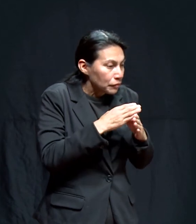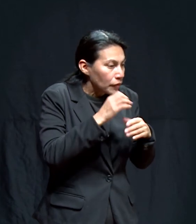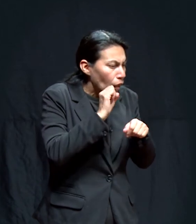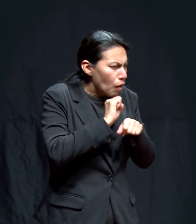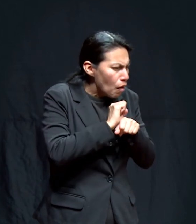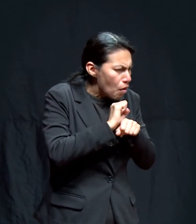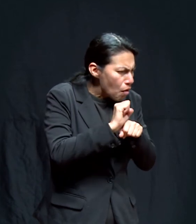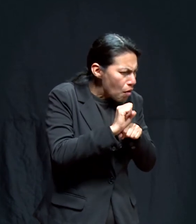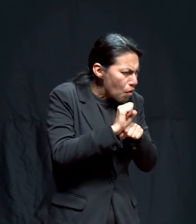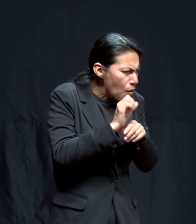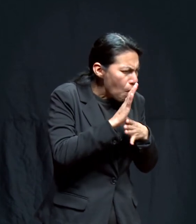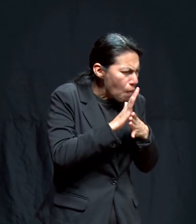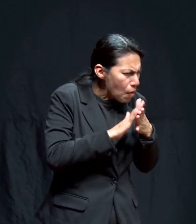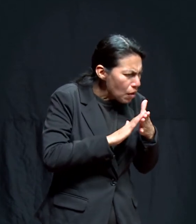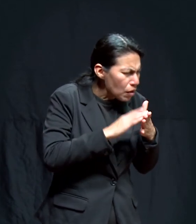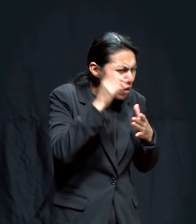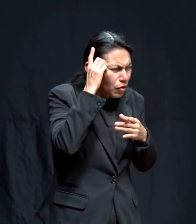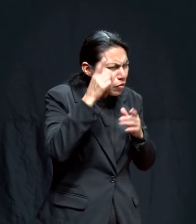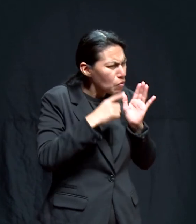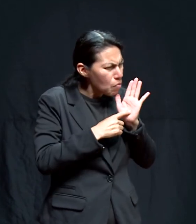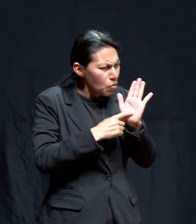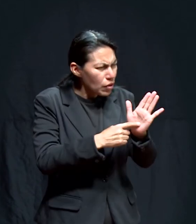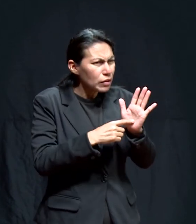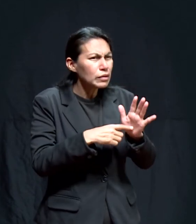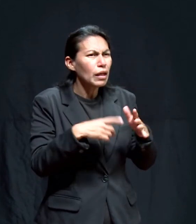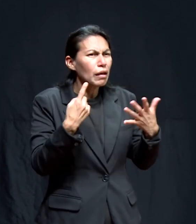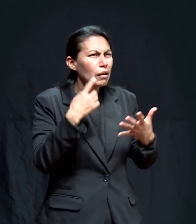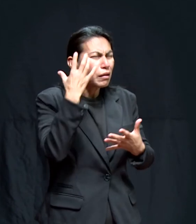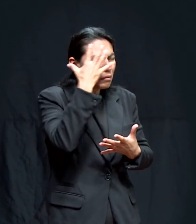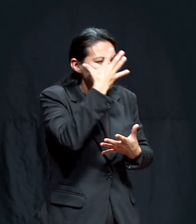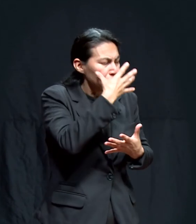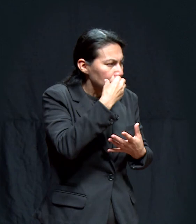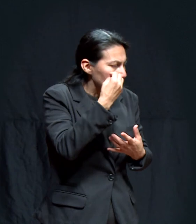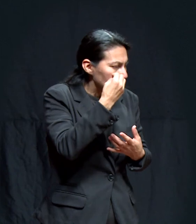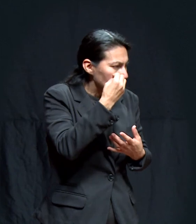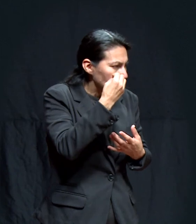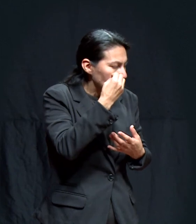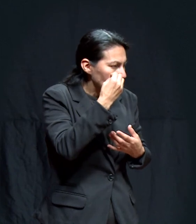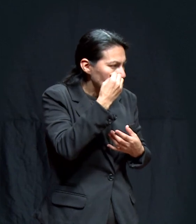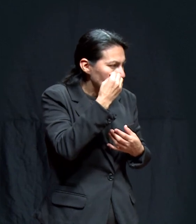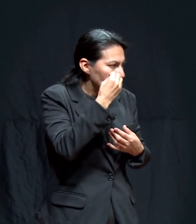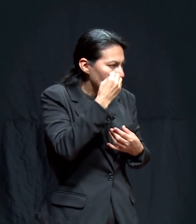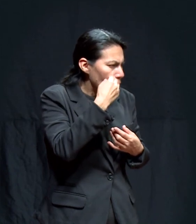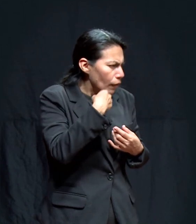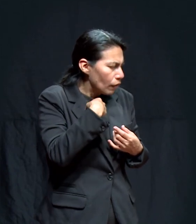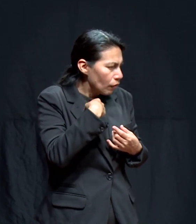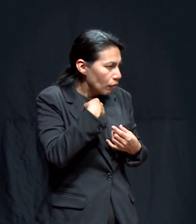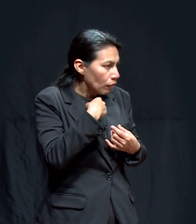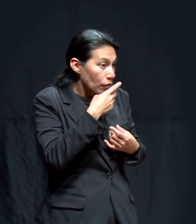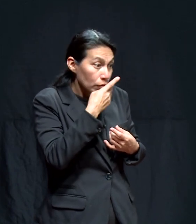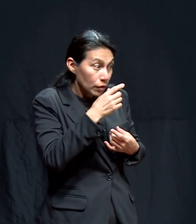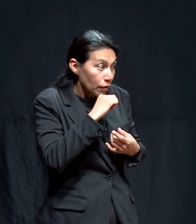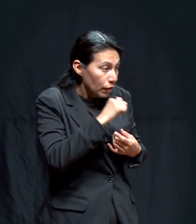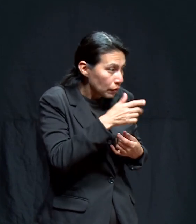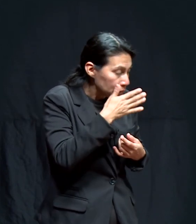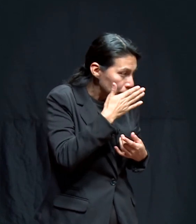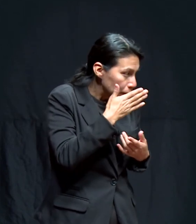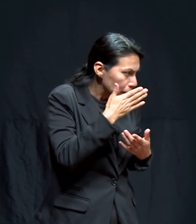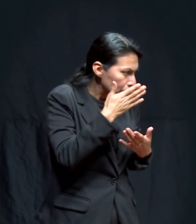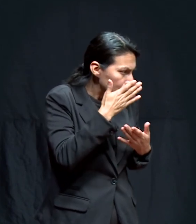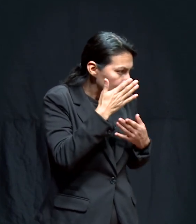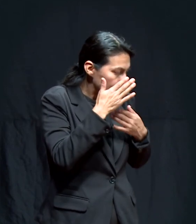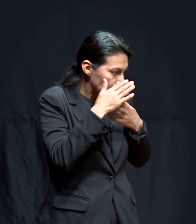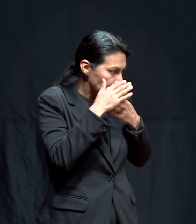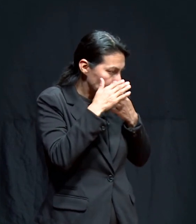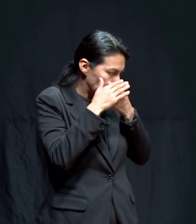cosas sencillas donde Dios se manifiesta. Pero qué maravilloso. Yo no he intervenido porque he estado